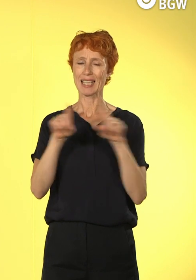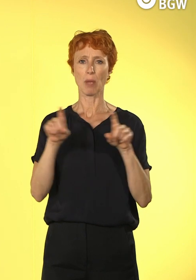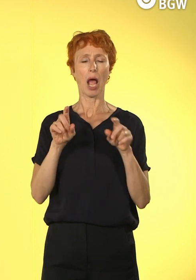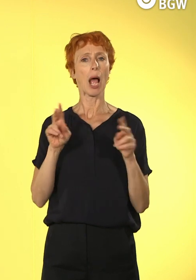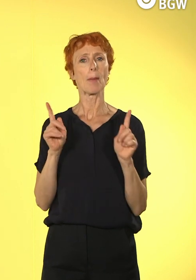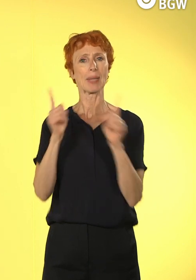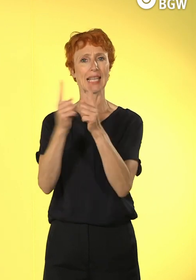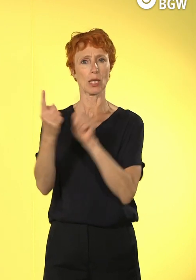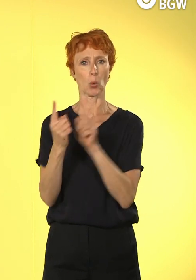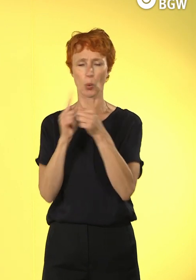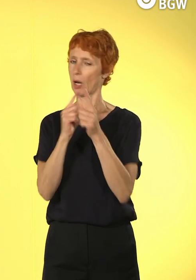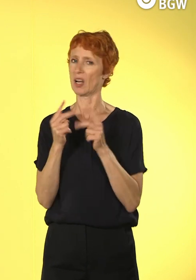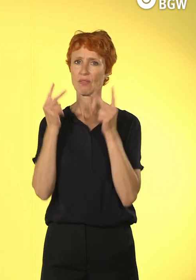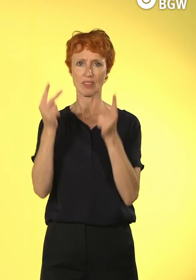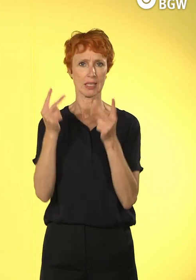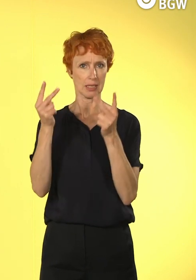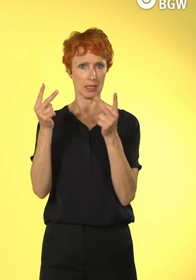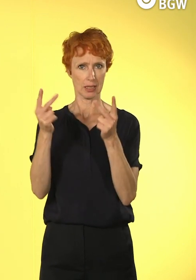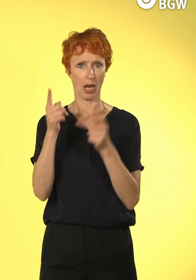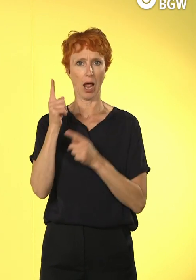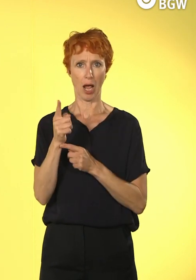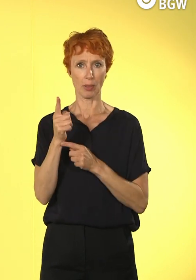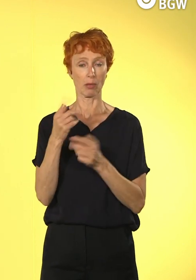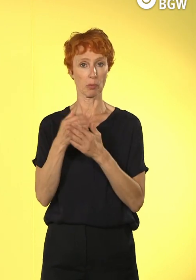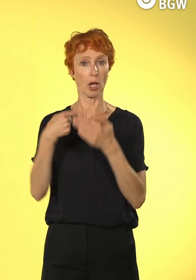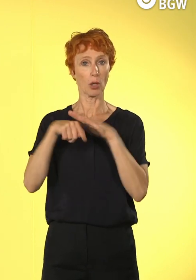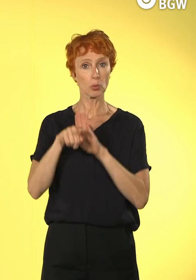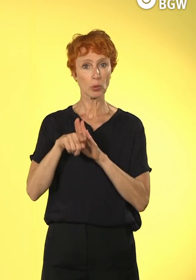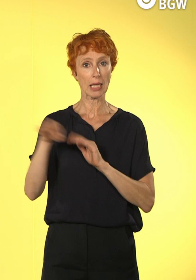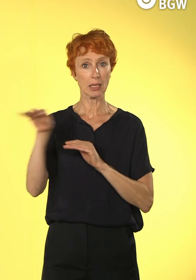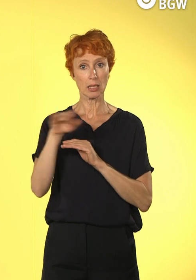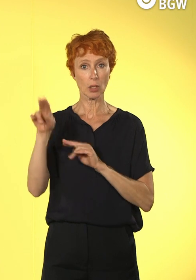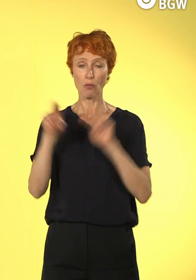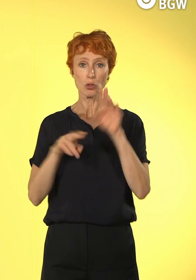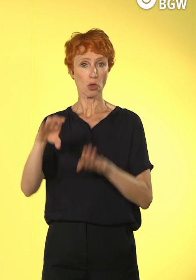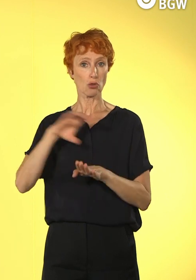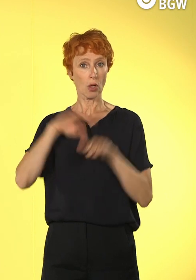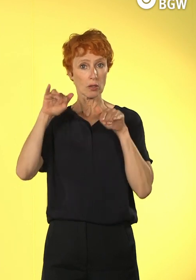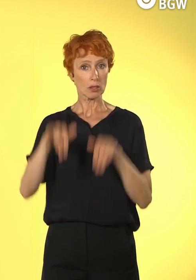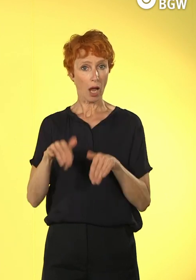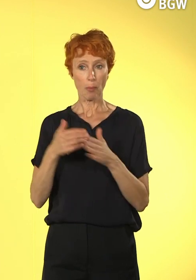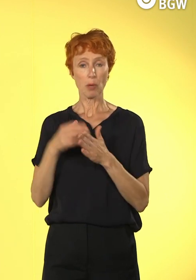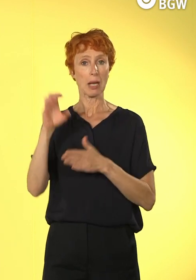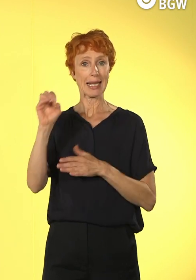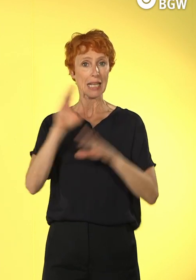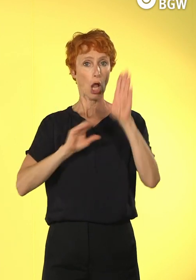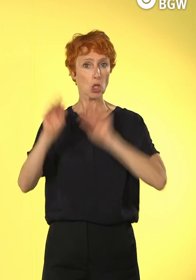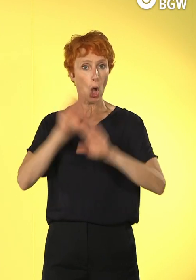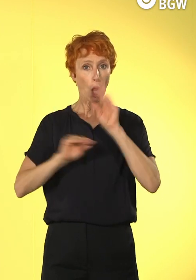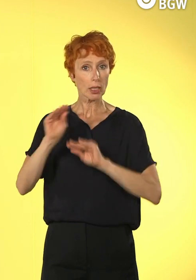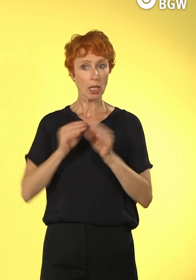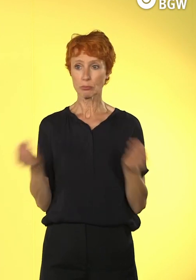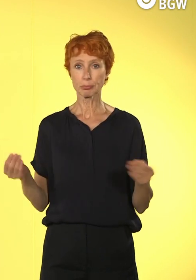wir die Chancen, die die Digitalisierung mit sich bringt, im Bereich E-Learning, im Bereich